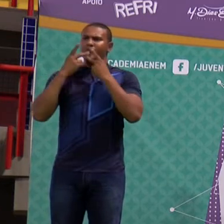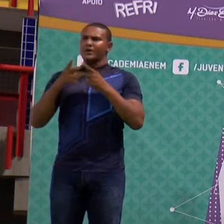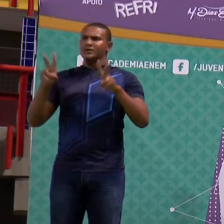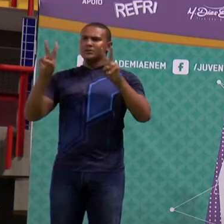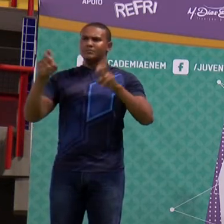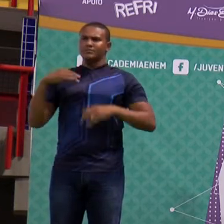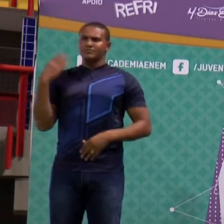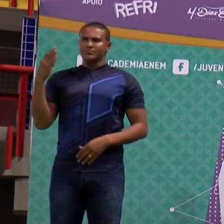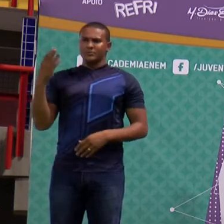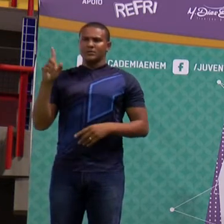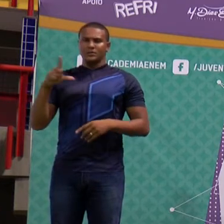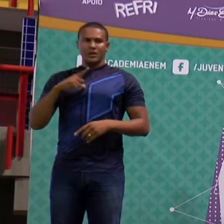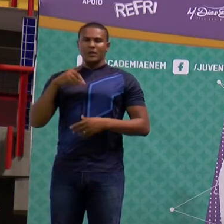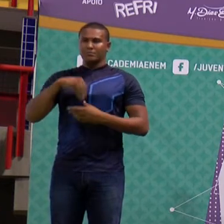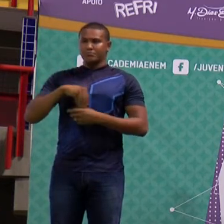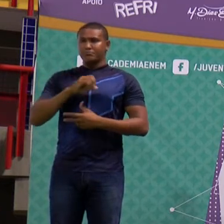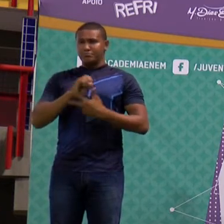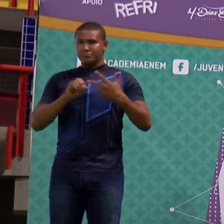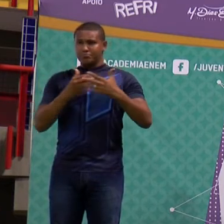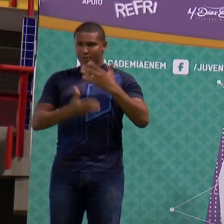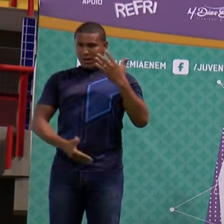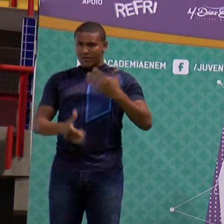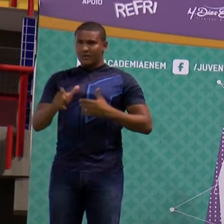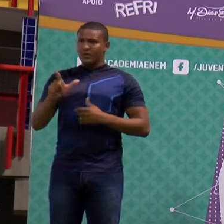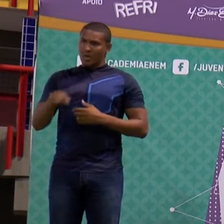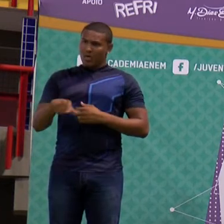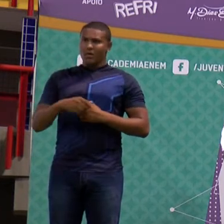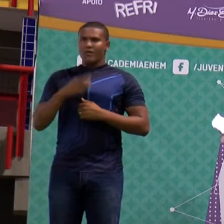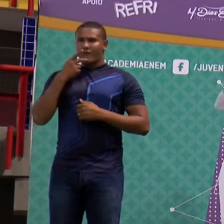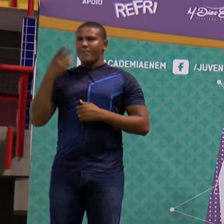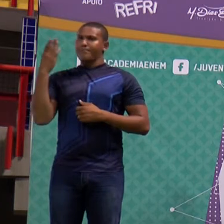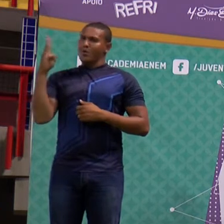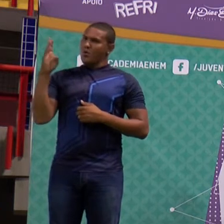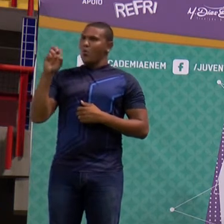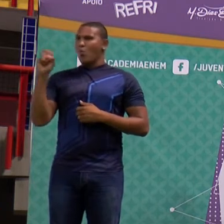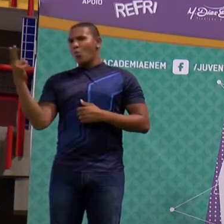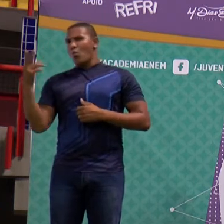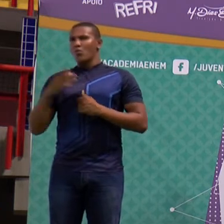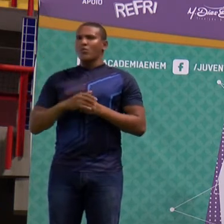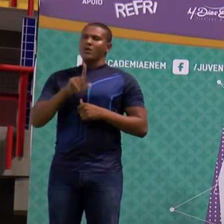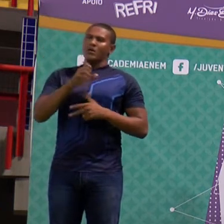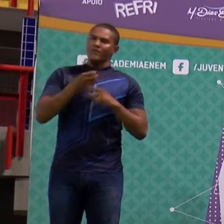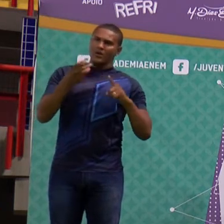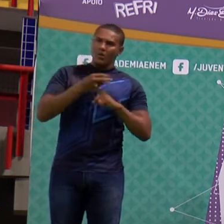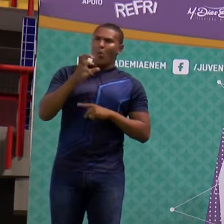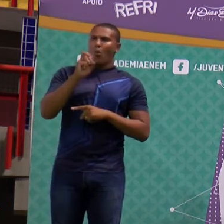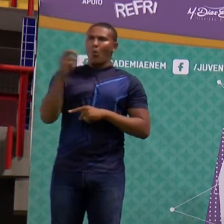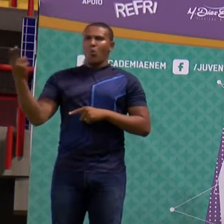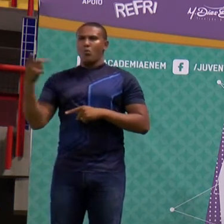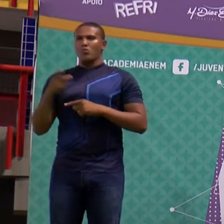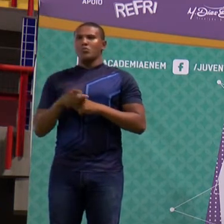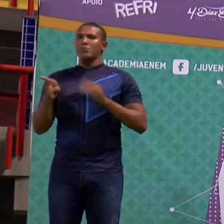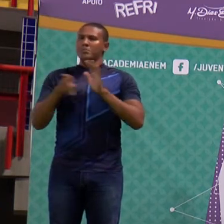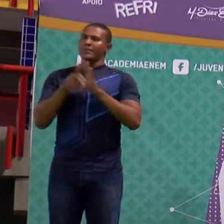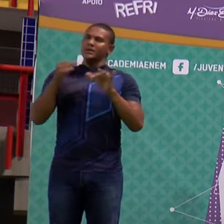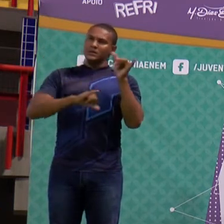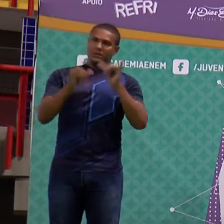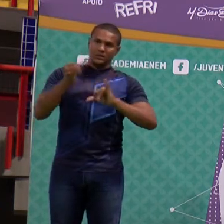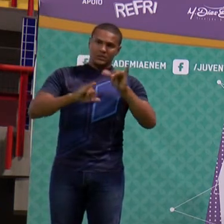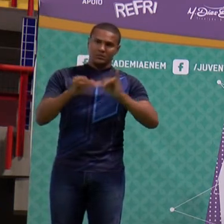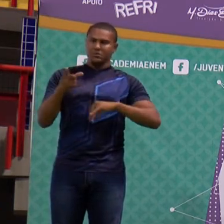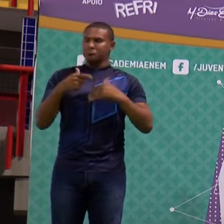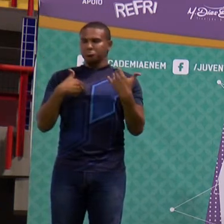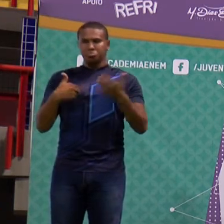assunto aparecer na prova, seja focando a parte da Biologia, seja focando a parte da Física, ou então até mesmo a parte da Química,